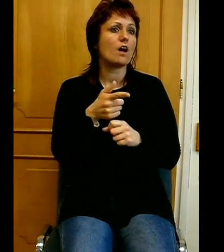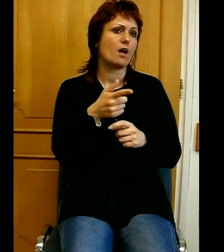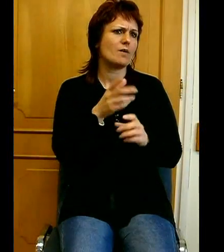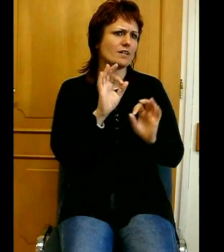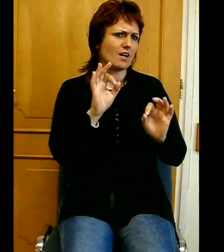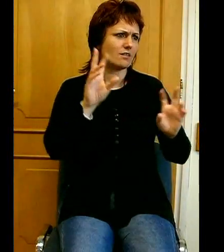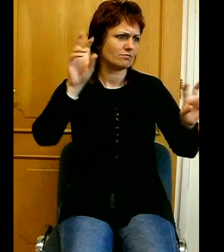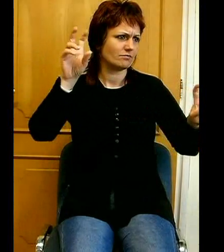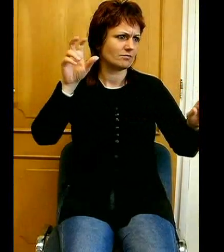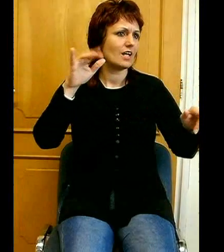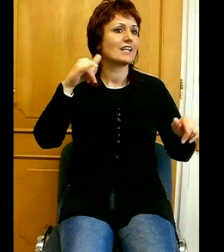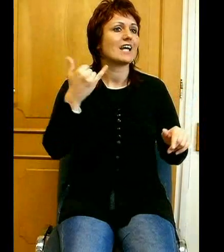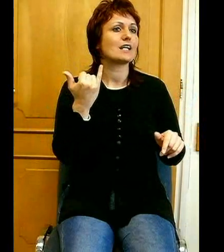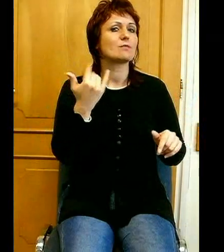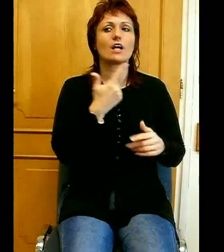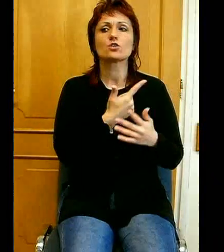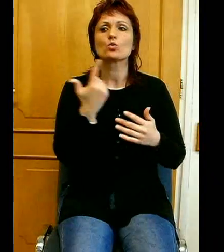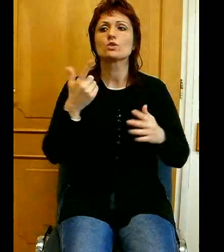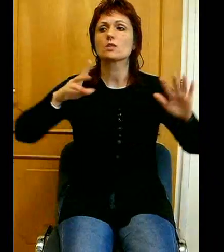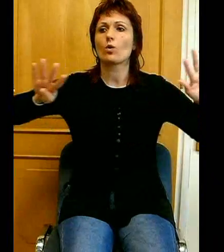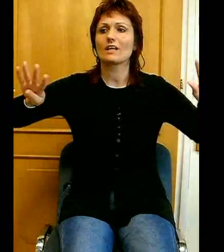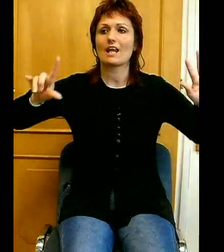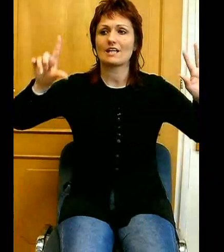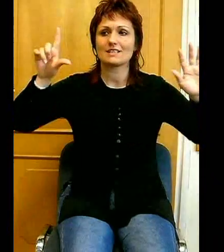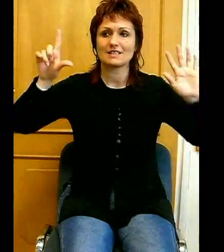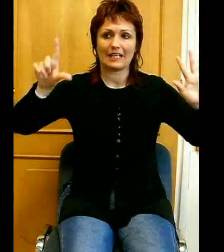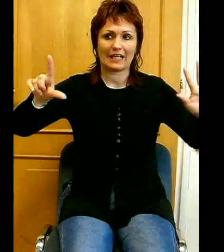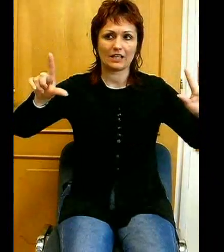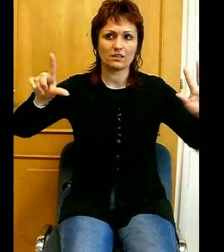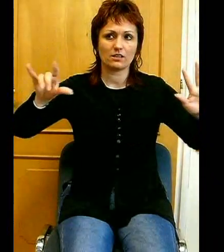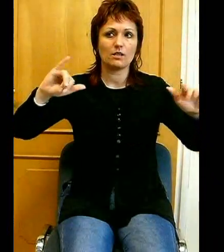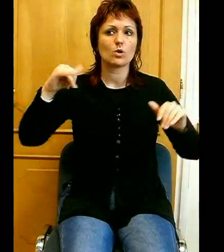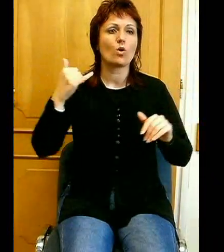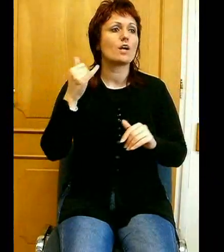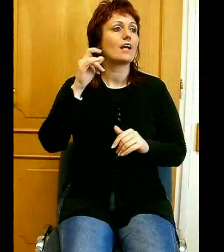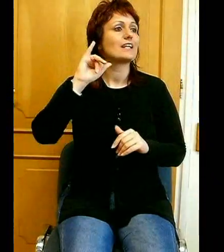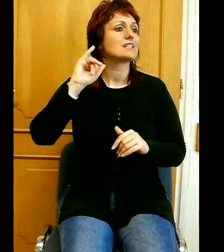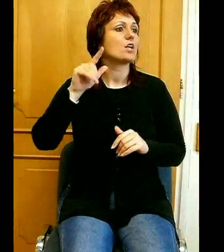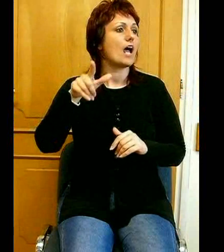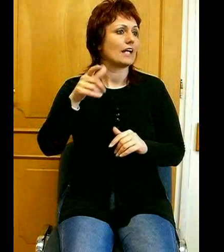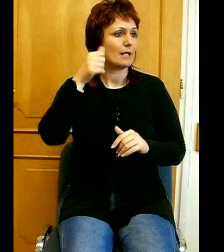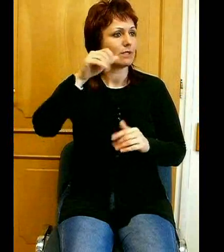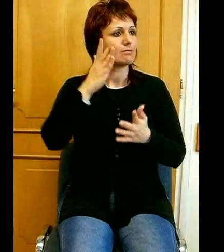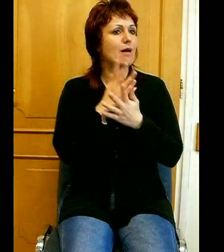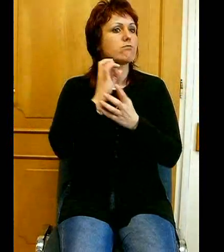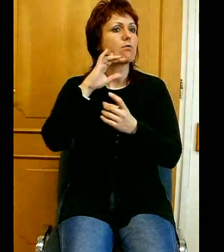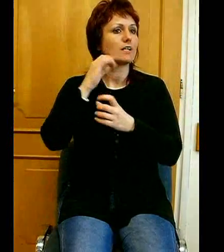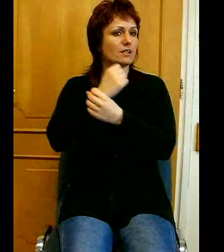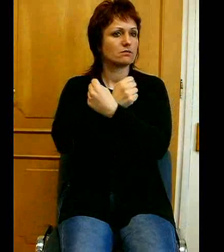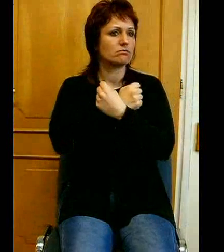Jeremiás 29 hetet, amikor Izrael népét már a babiloni fogsárba vitték, és Isten azt üzeli